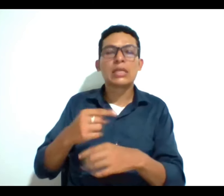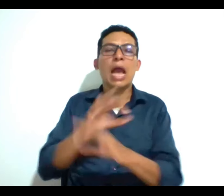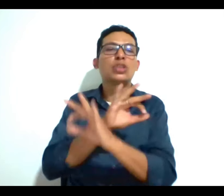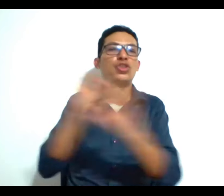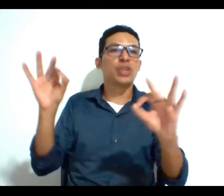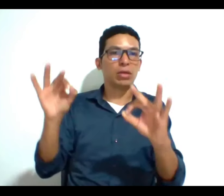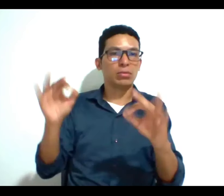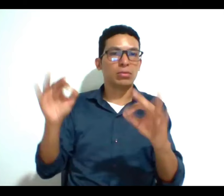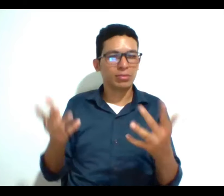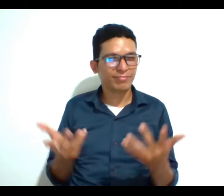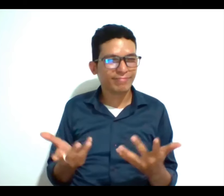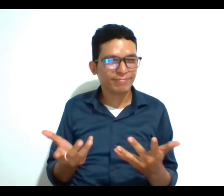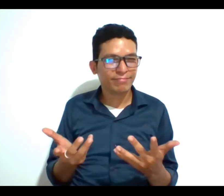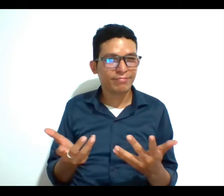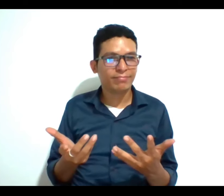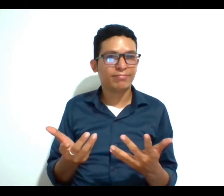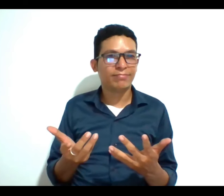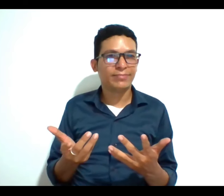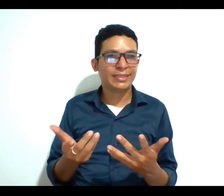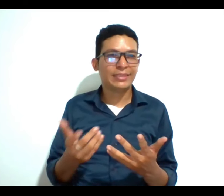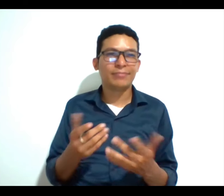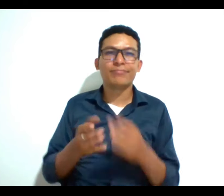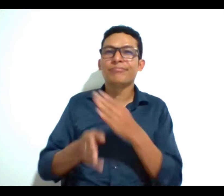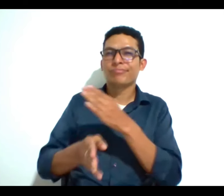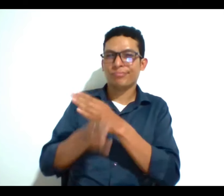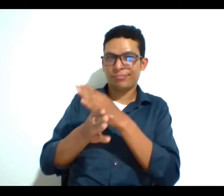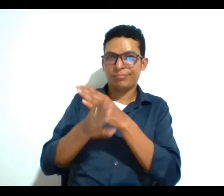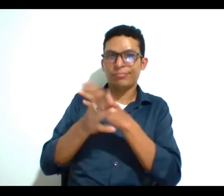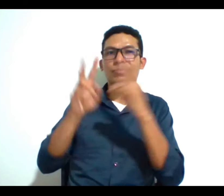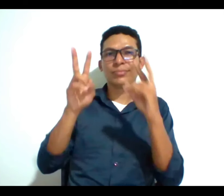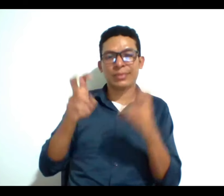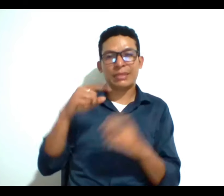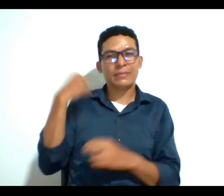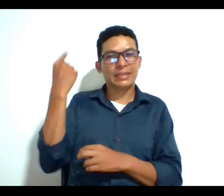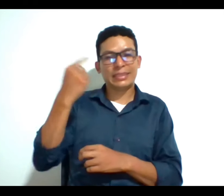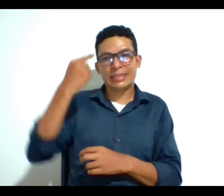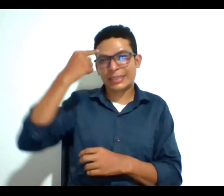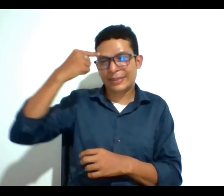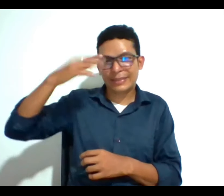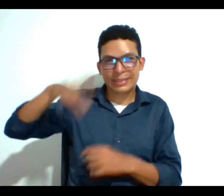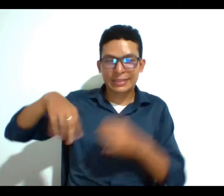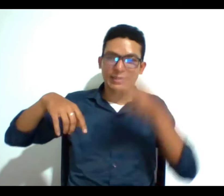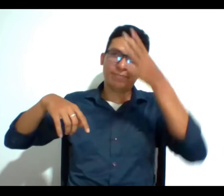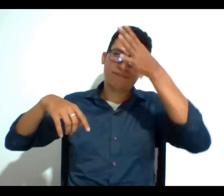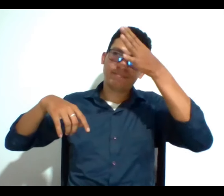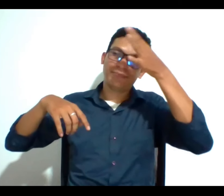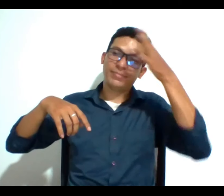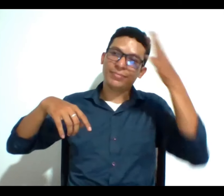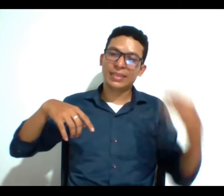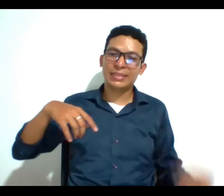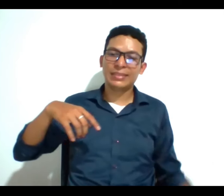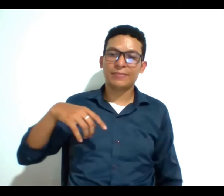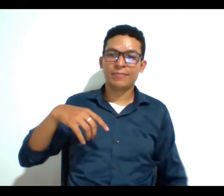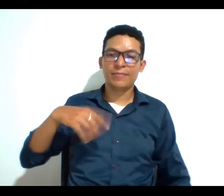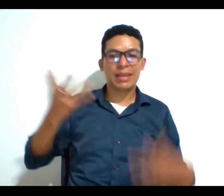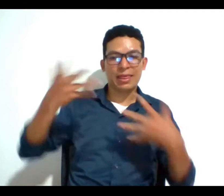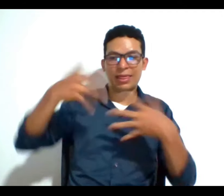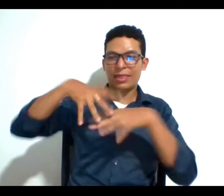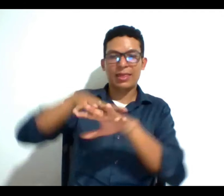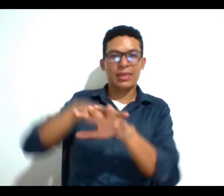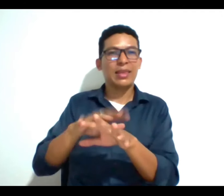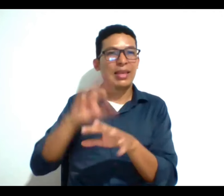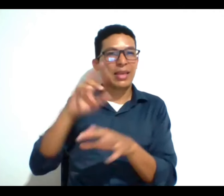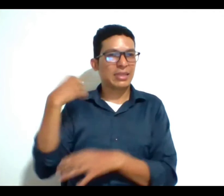procedimiento entonces esto sigue siendo un tema tabú que tiene que se cruza por muchas convicciones